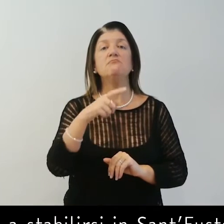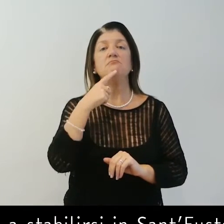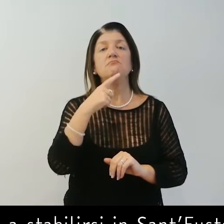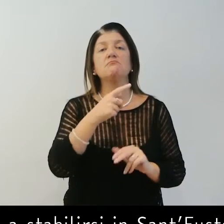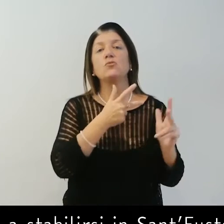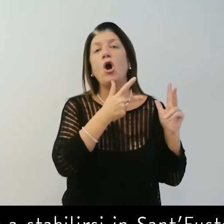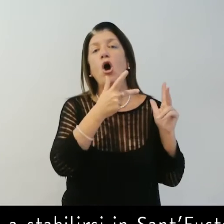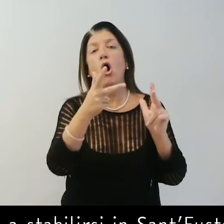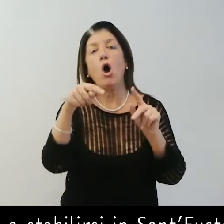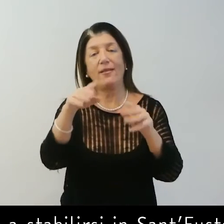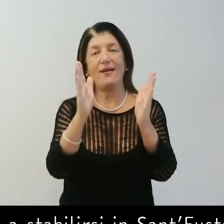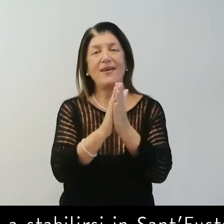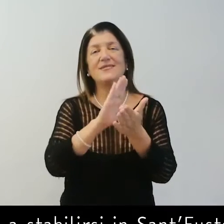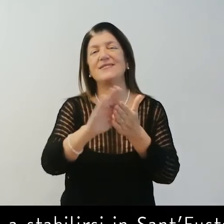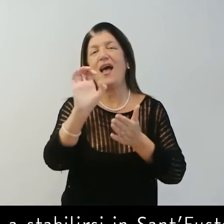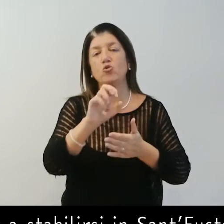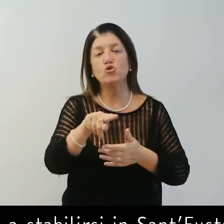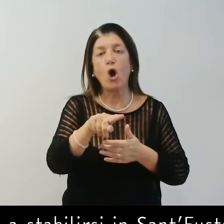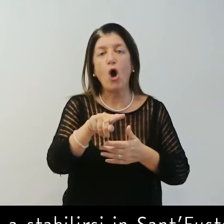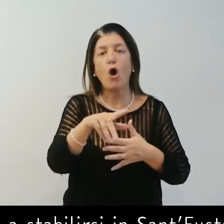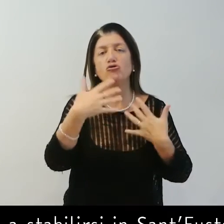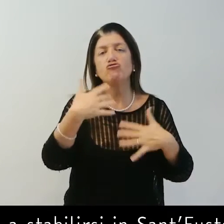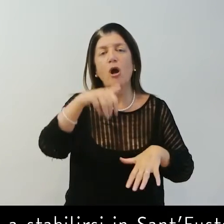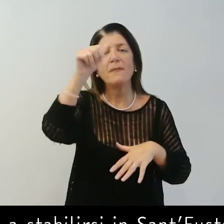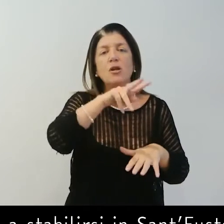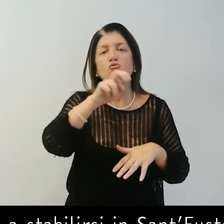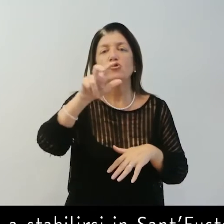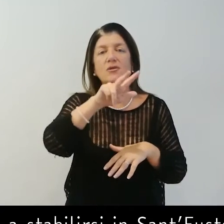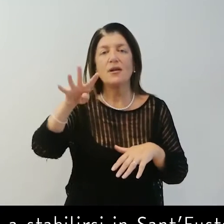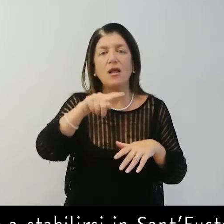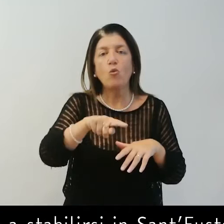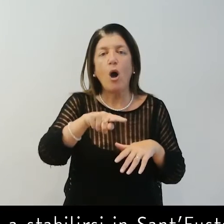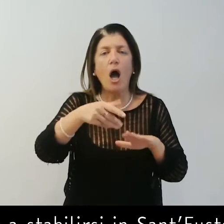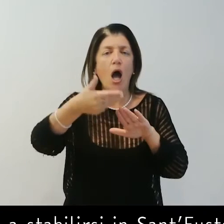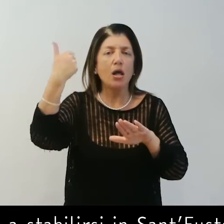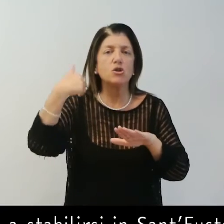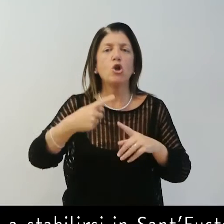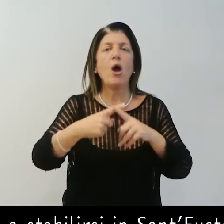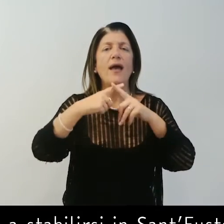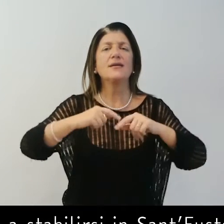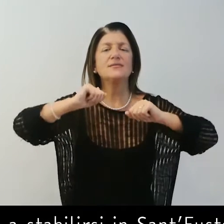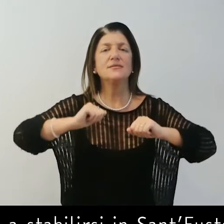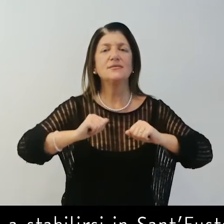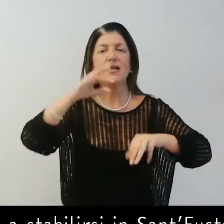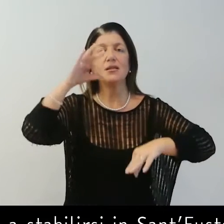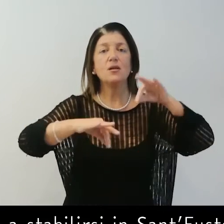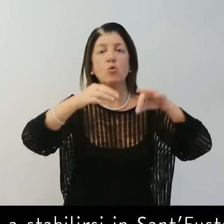questi venne a stabilirsi in San Lustorgio che dal 1234 era sede